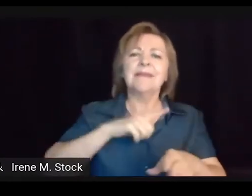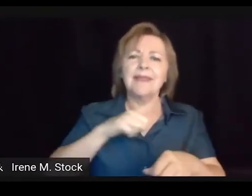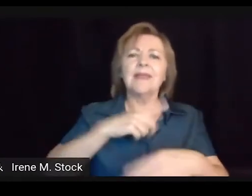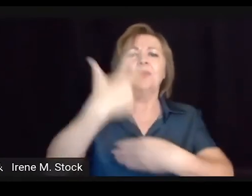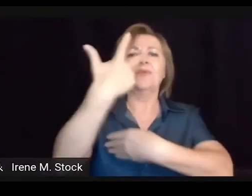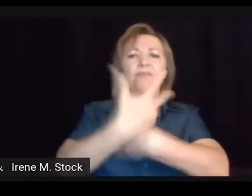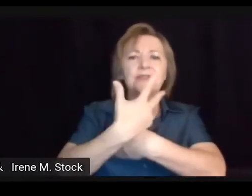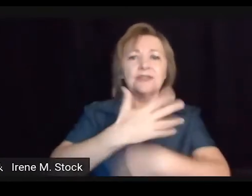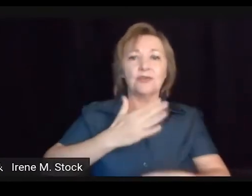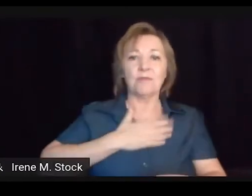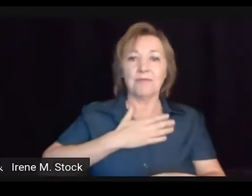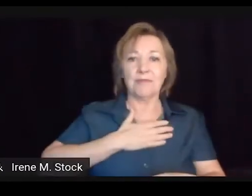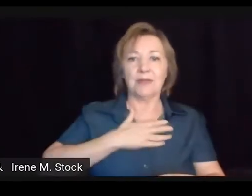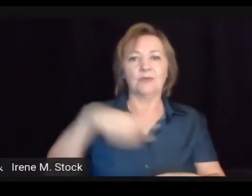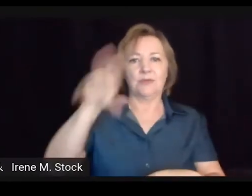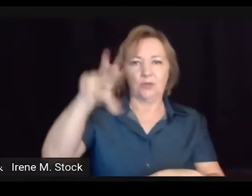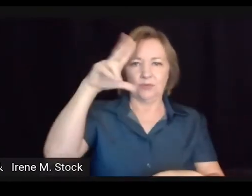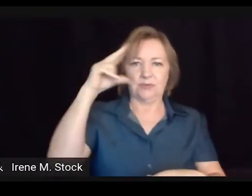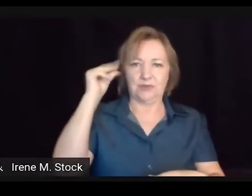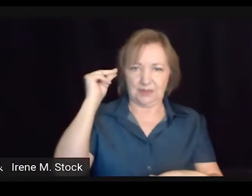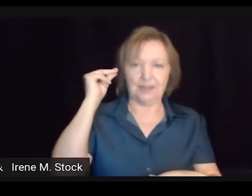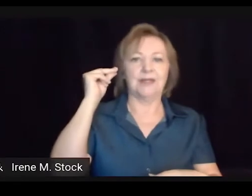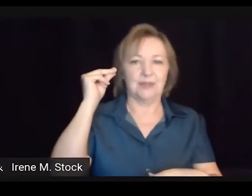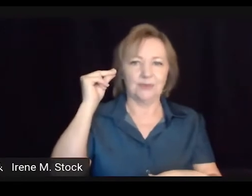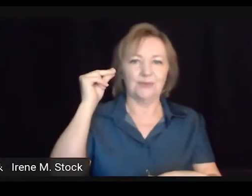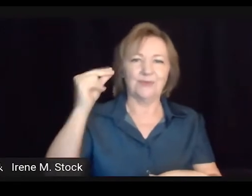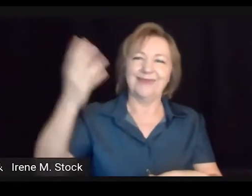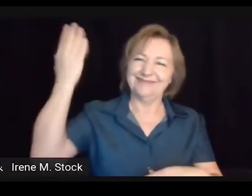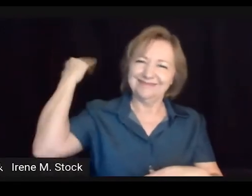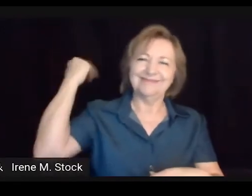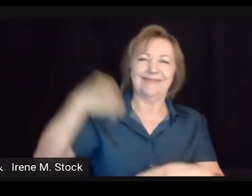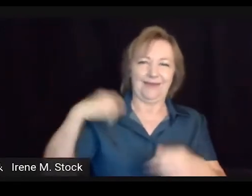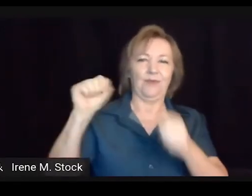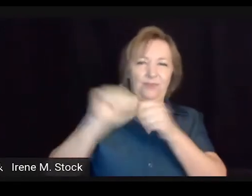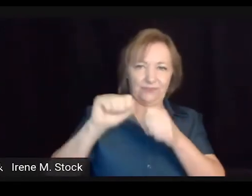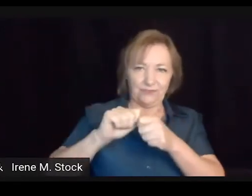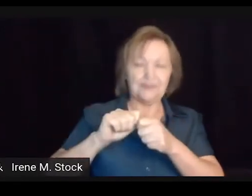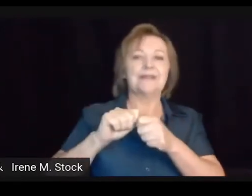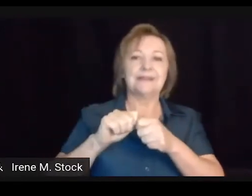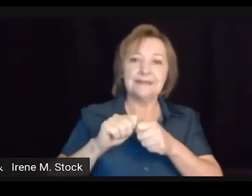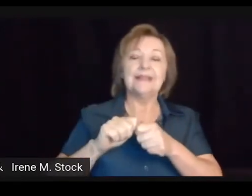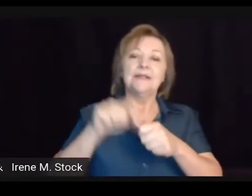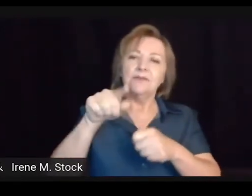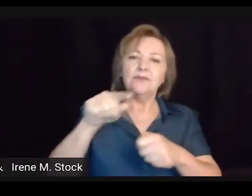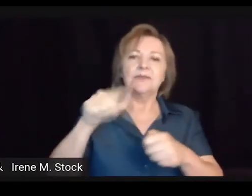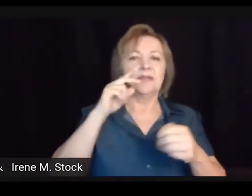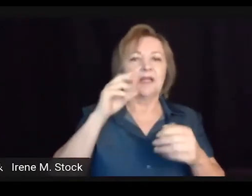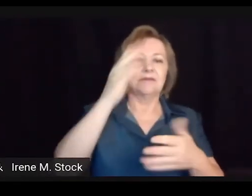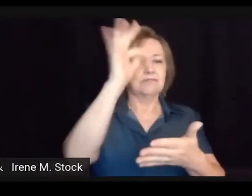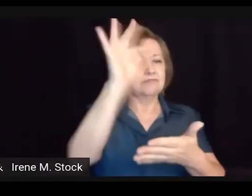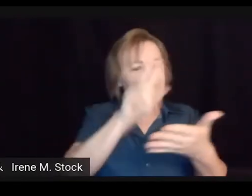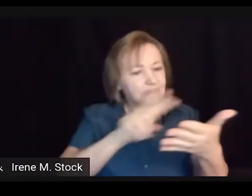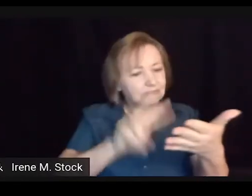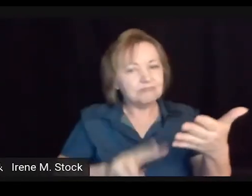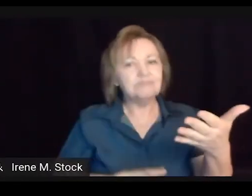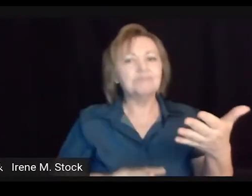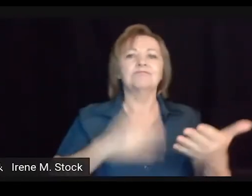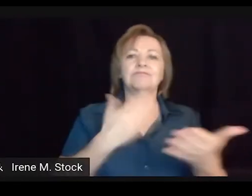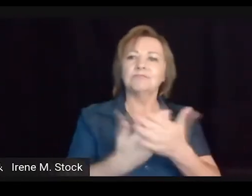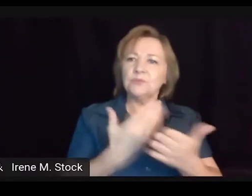surdos, para que vocês possam entender. Também tem um vídeo meu ali da Unicentro, né, que eu fiz há algum tempo atrás.